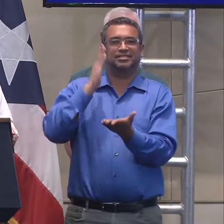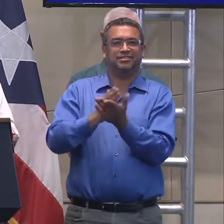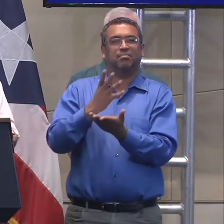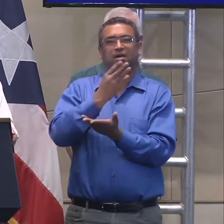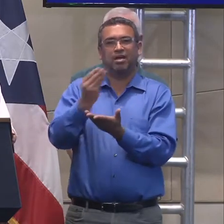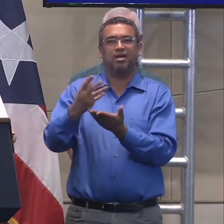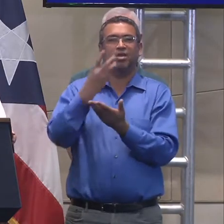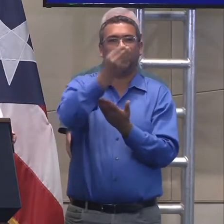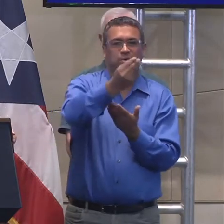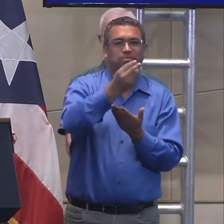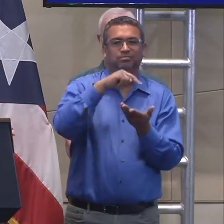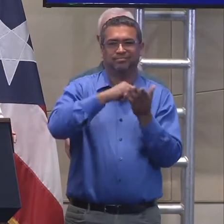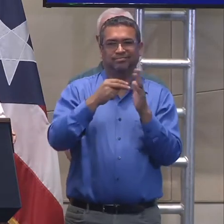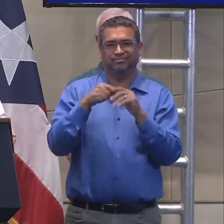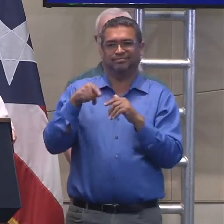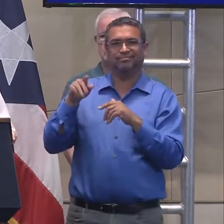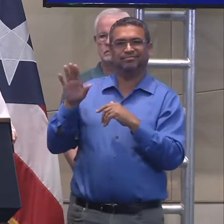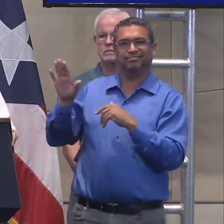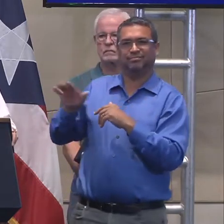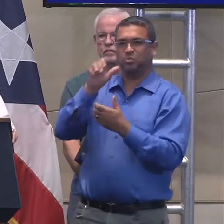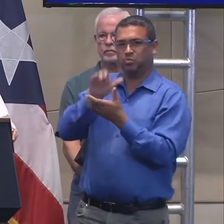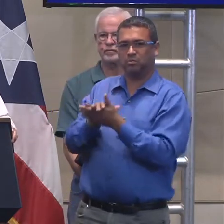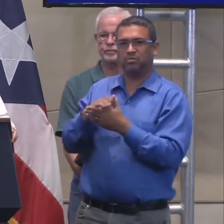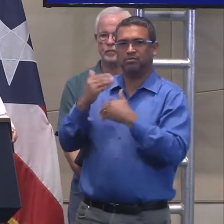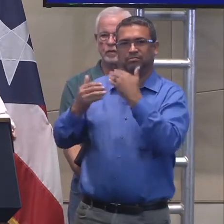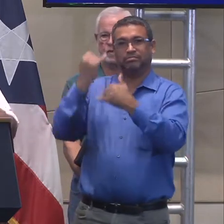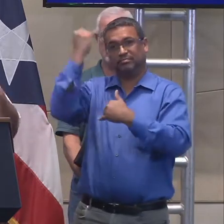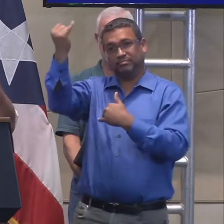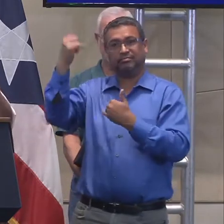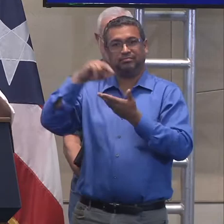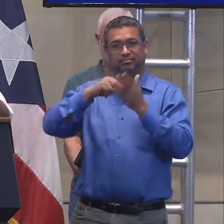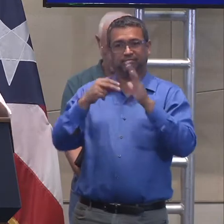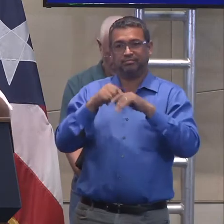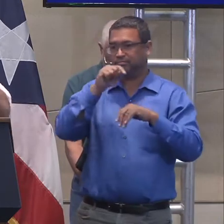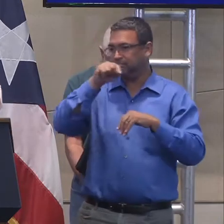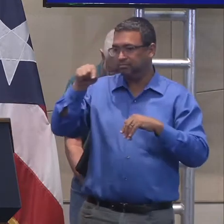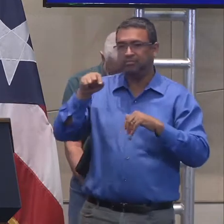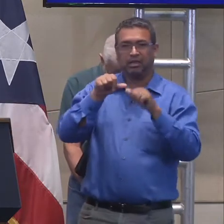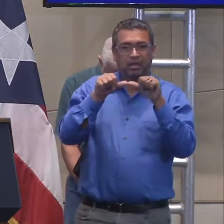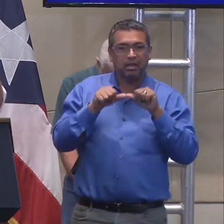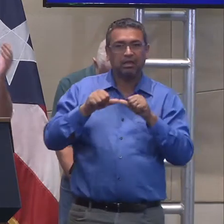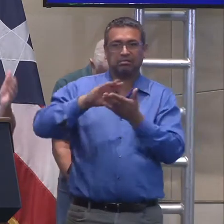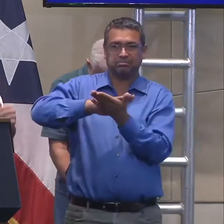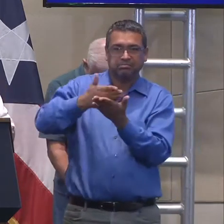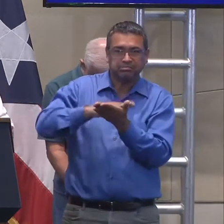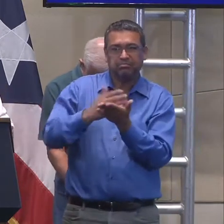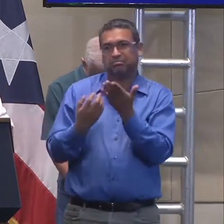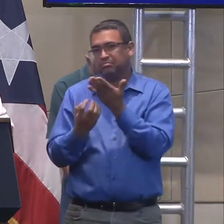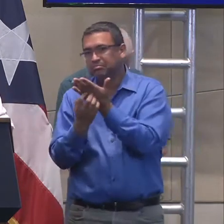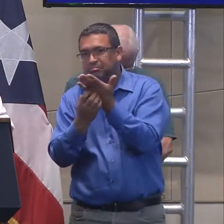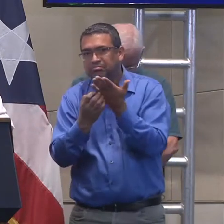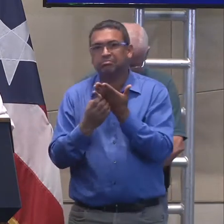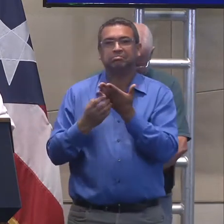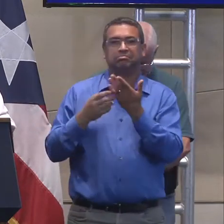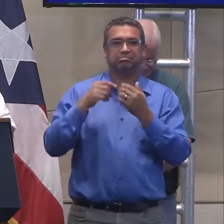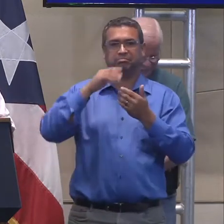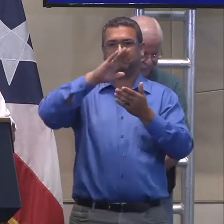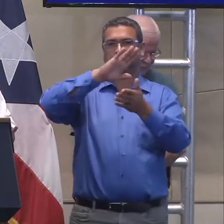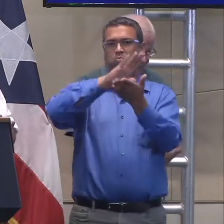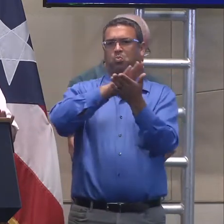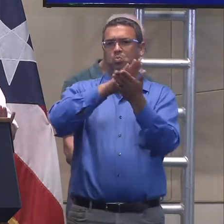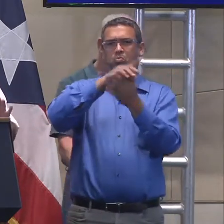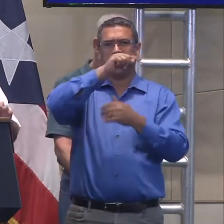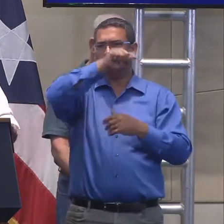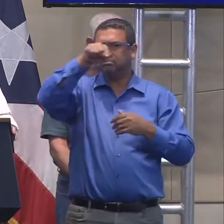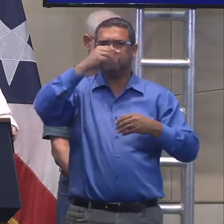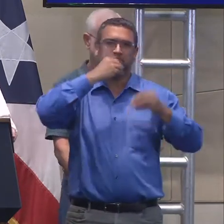eh, la oficina de la primera dama, los, eh, las escuelas que, que están sirviendo los comedores, eh, para la comunidad a través de, de todo Puerto Rico.